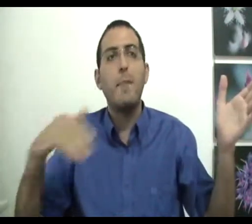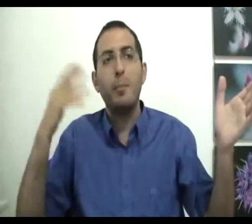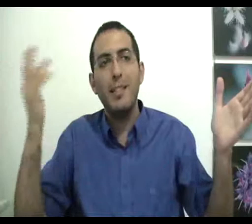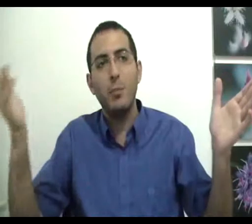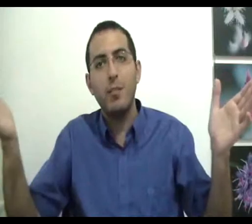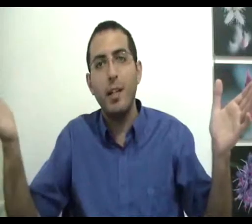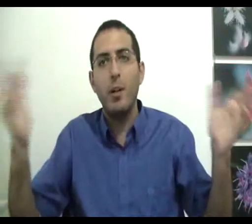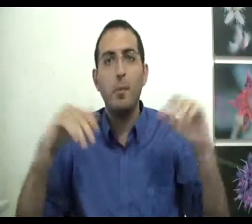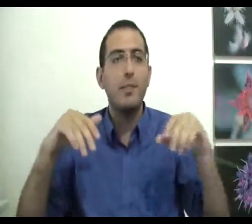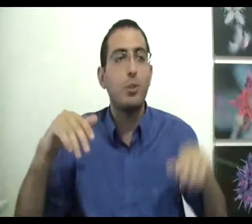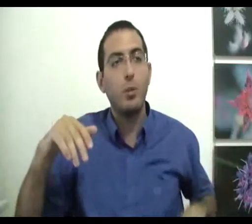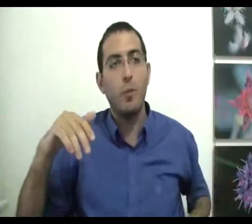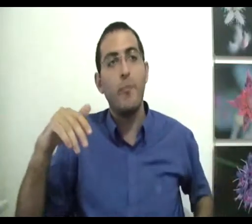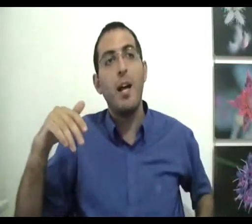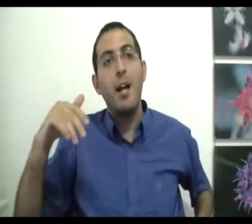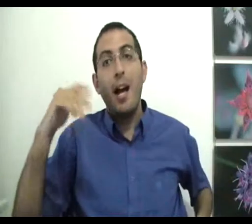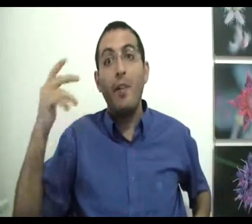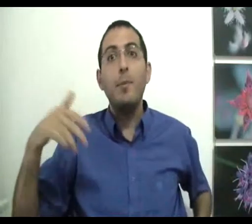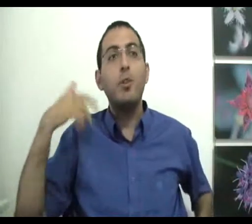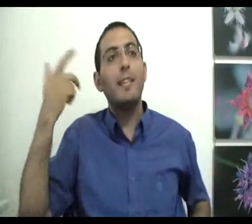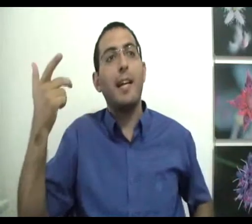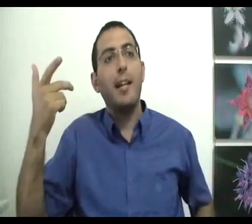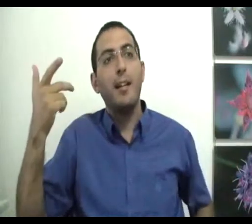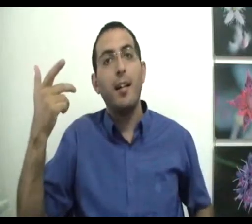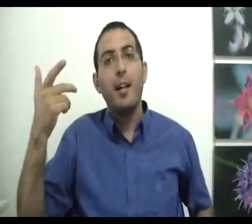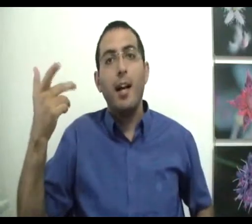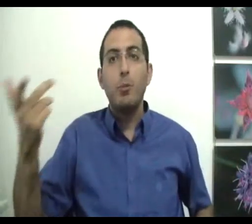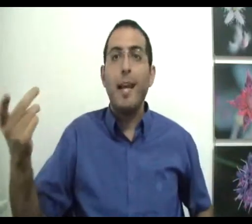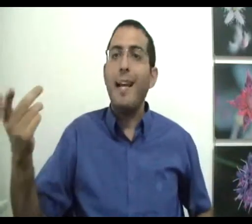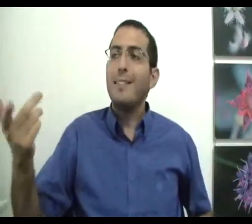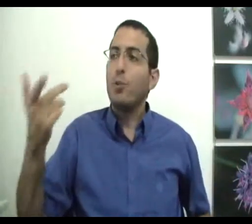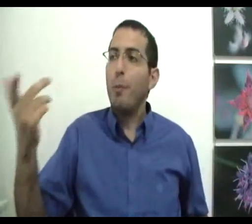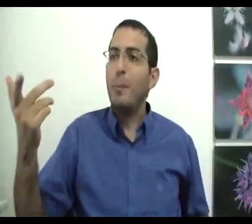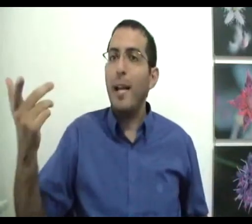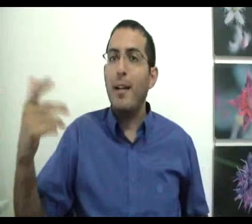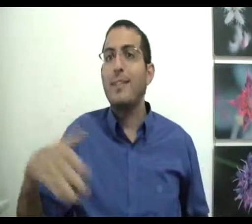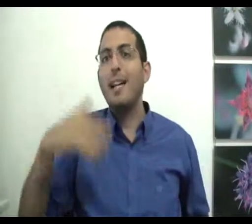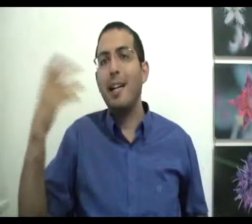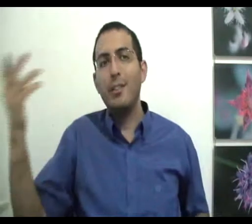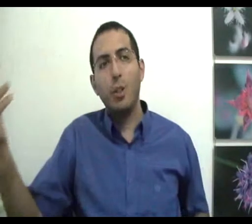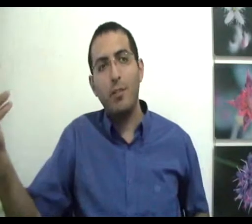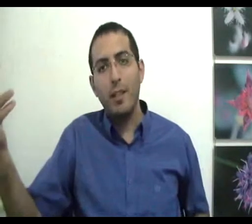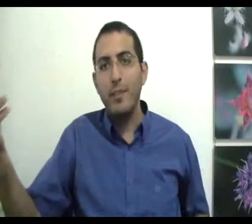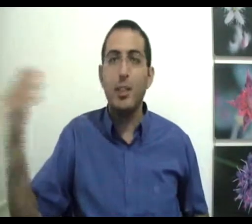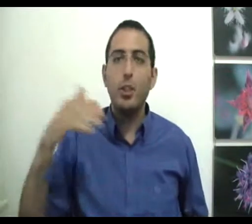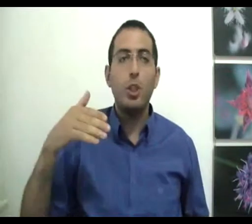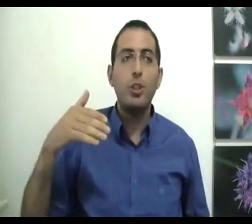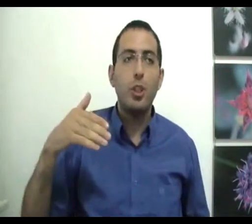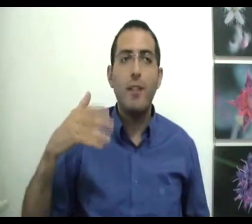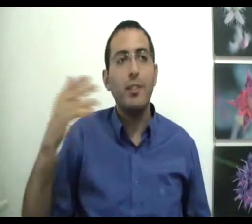המטבע הזה הוא לבן או המטבע הזה הוא שחור אבל אם יש לו שכל אז הוא אומר רגע זה אותו מטבע צד אחד שלו לבן וצד שני שלו שחור אבל זה